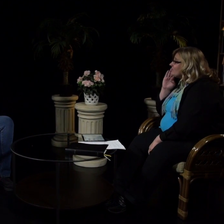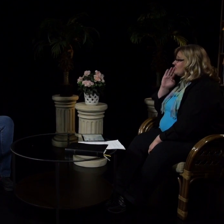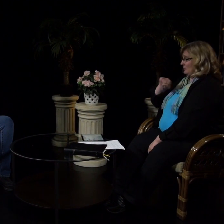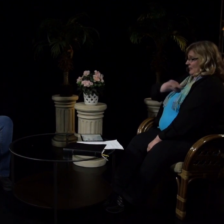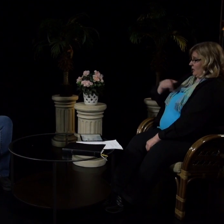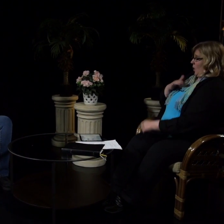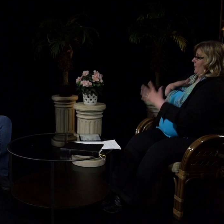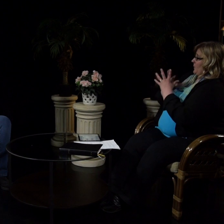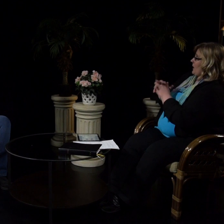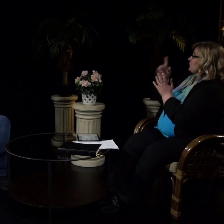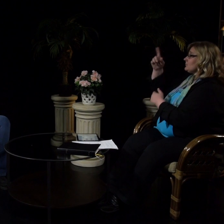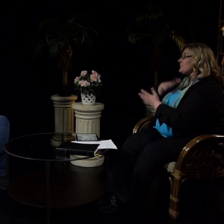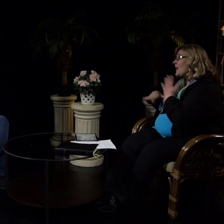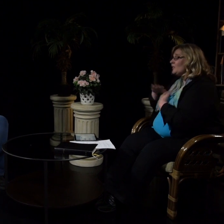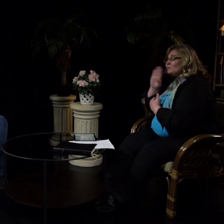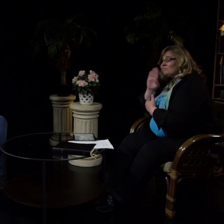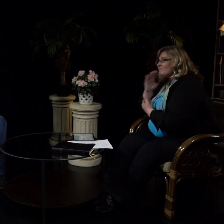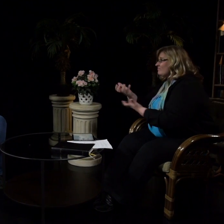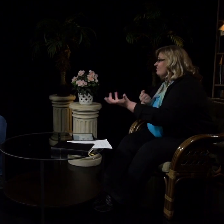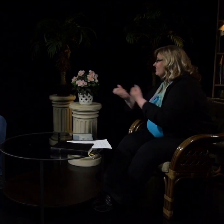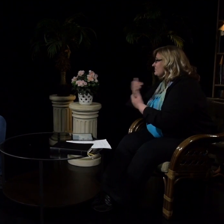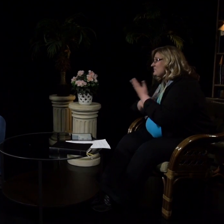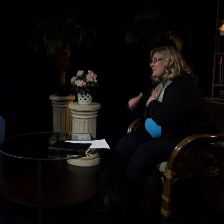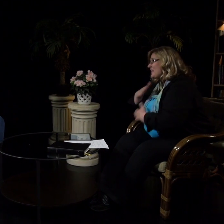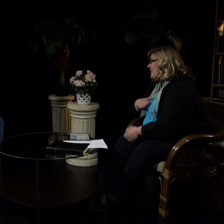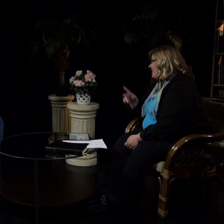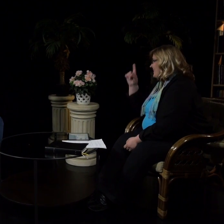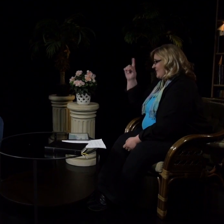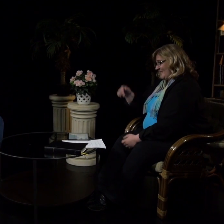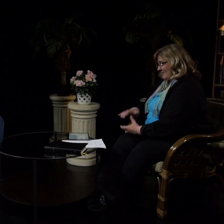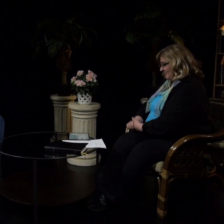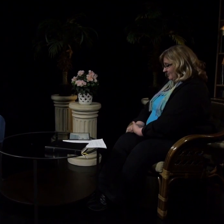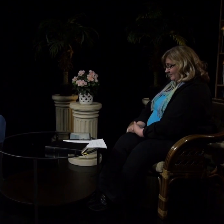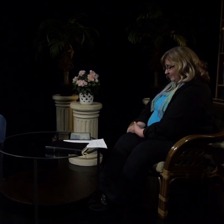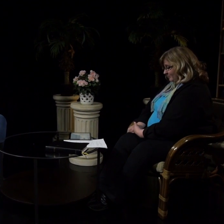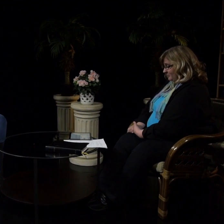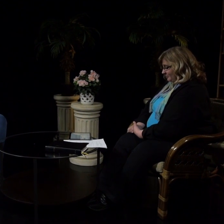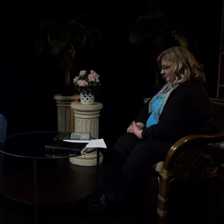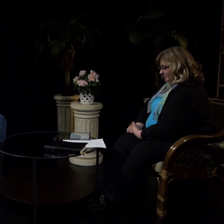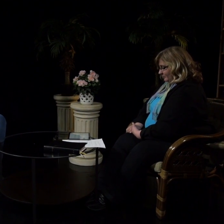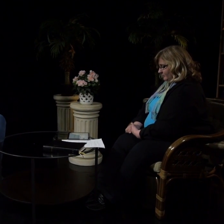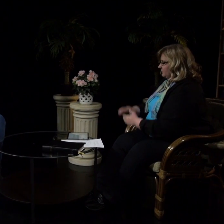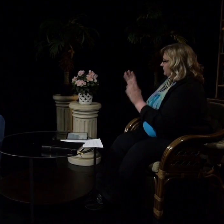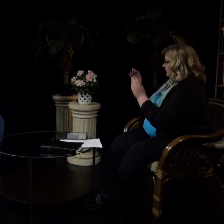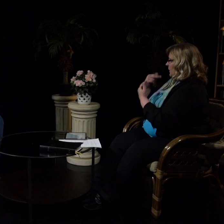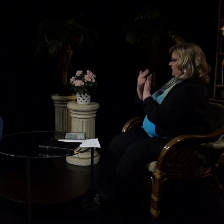Jumala todella haluaa mielellään kuunnella, mitä me häneltä haluamme. Ja hän haluaa vastata meidän tarpeisiimme.